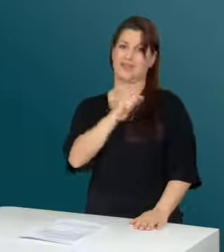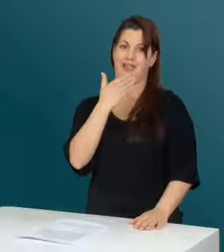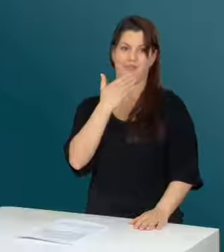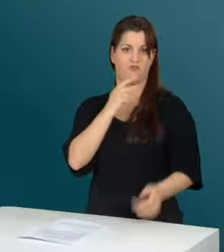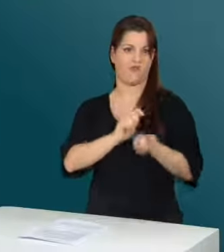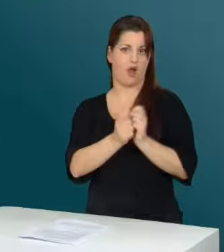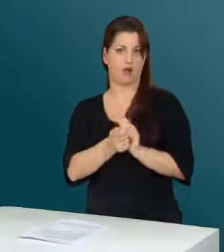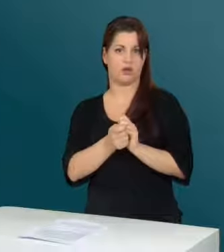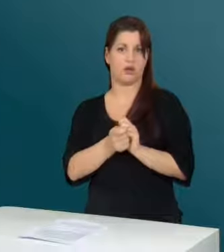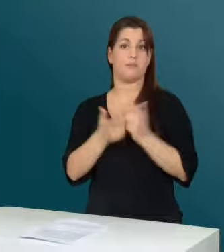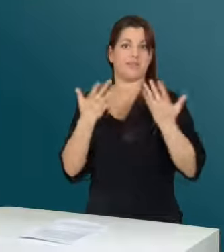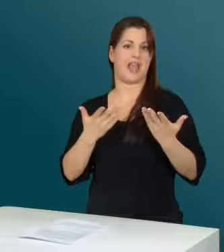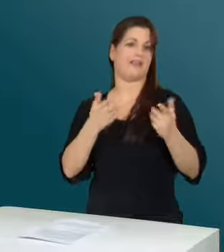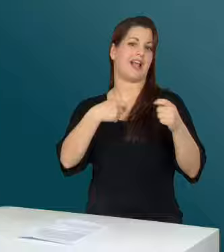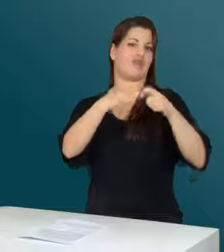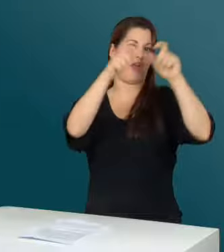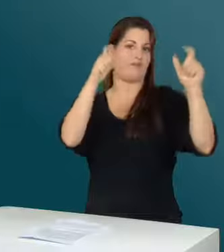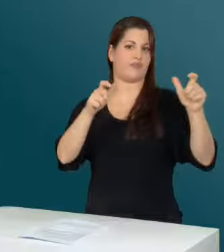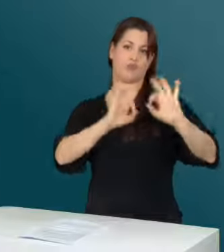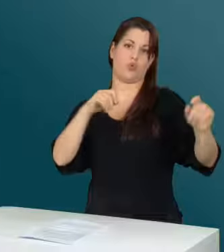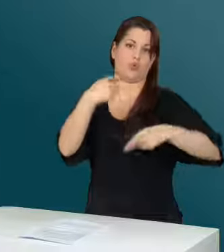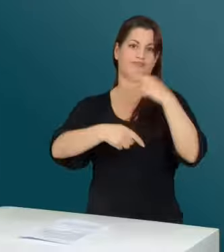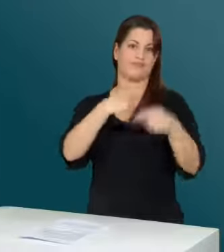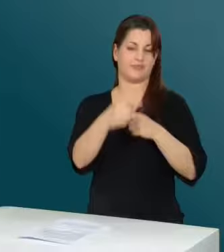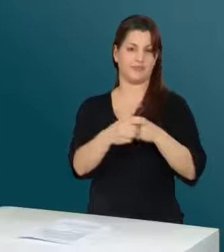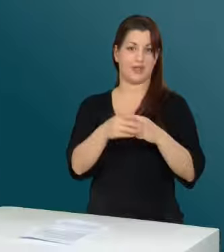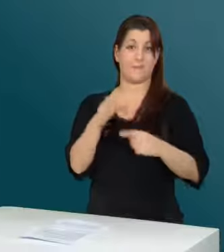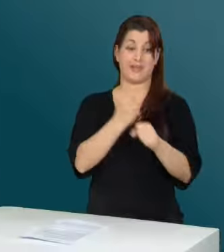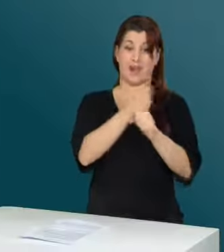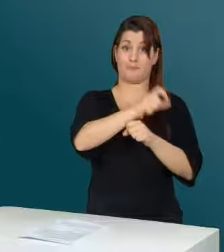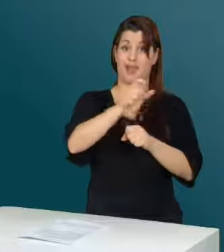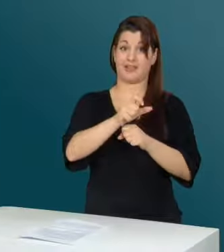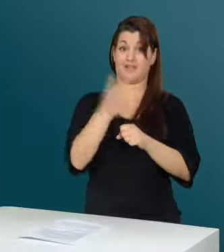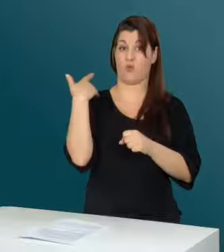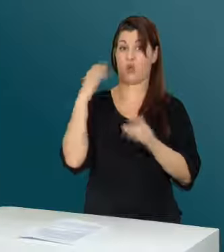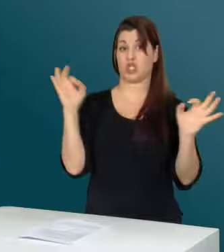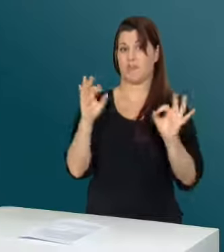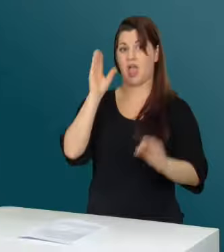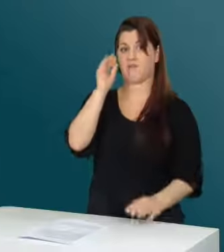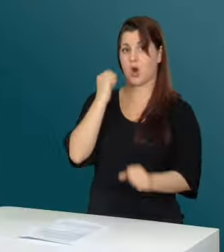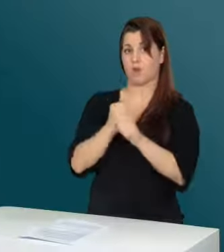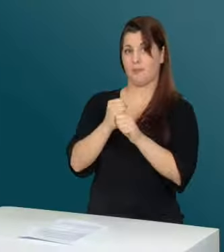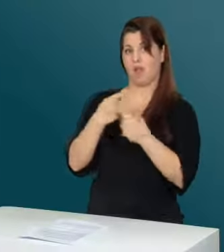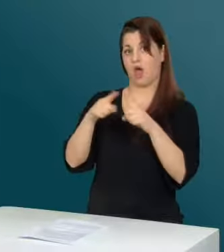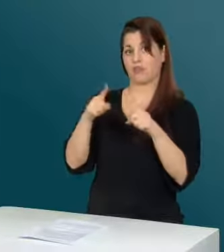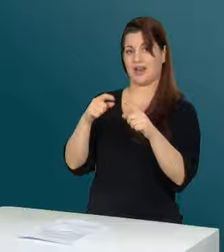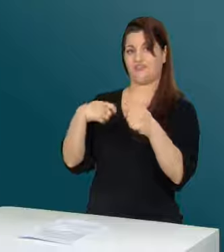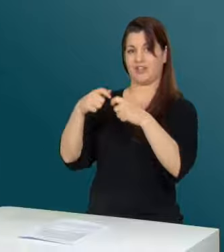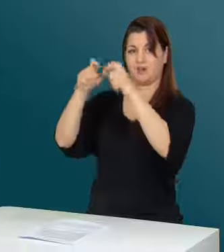Seine Idee, mit gehörlosen Menschen zu arbeiten, war nicht einfach umzusetzen, doch mittlerweile läuft das Geschäft gut. Die Mitarbeitenden